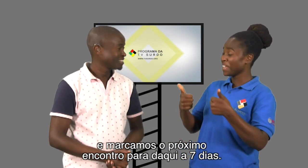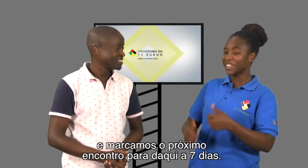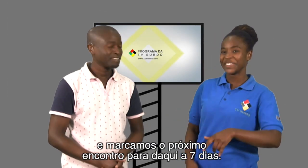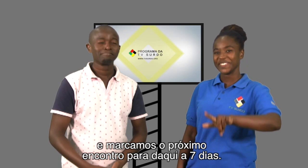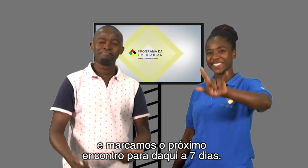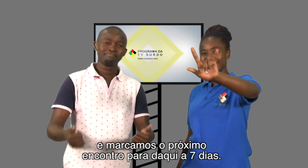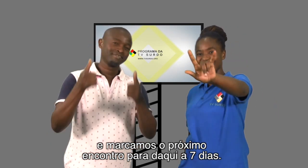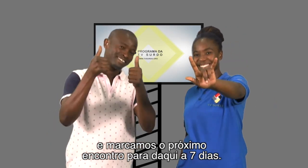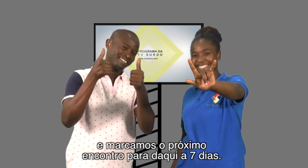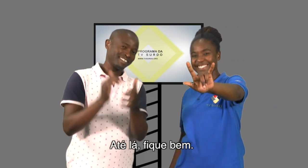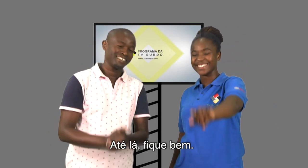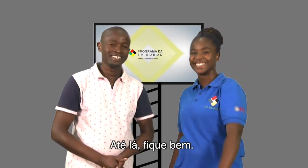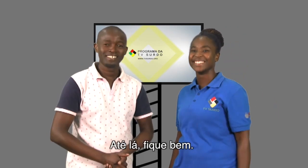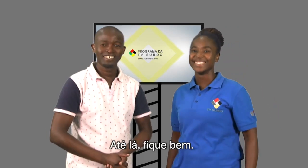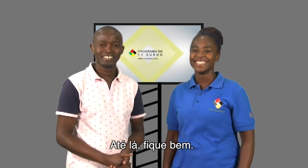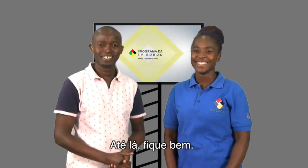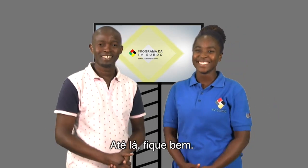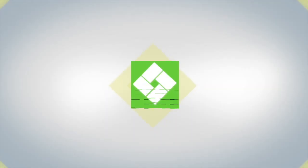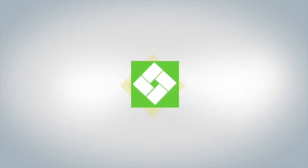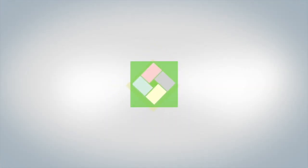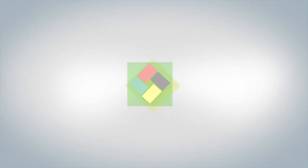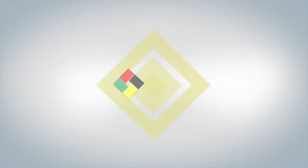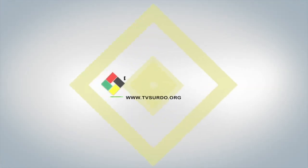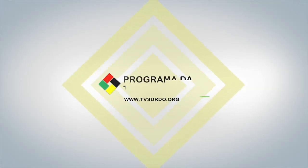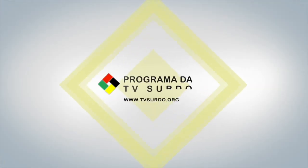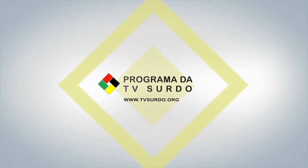daqui a sete dias até lá fique bem